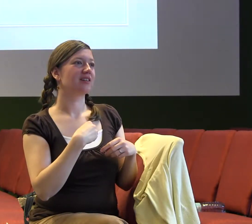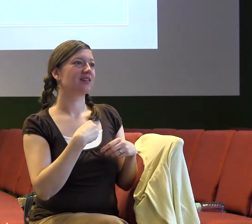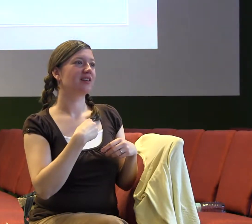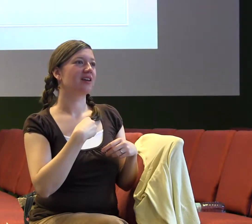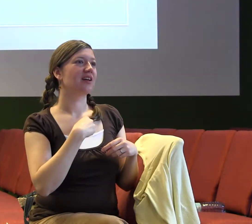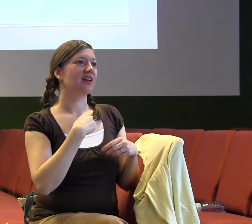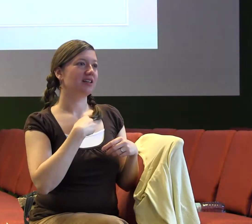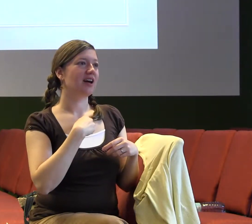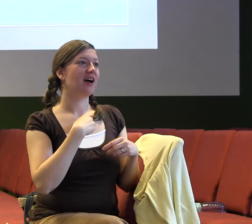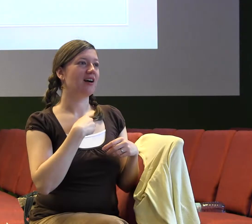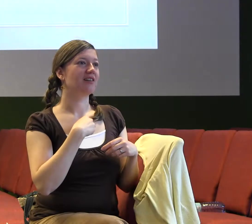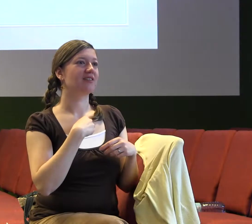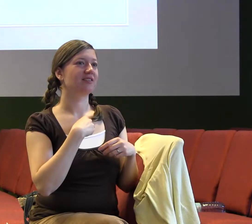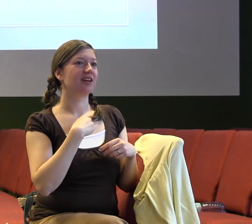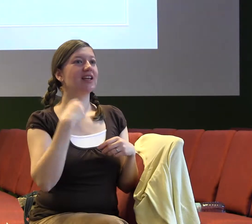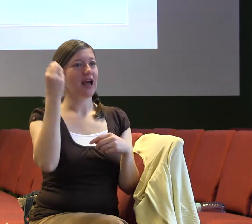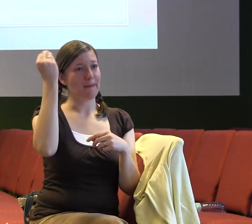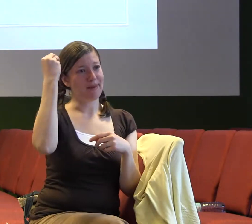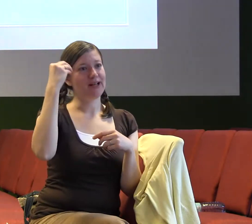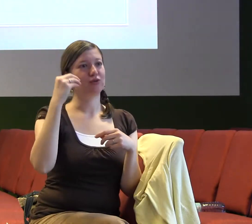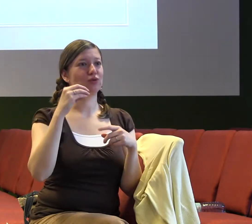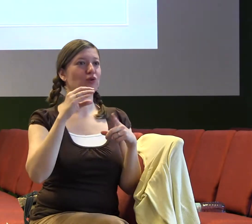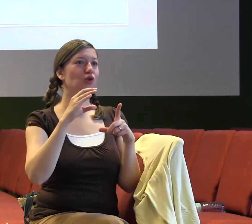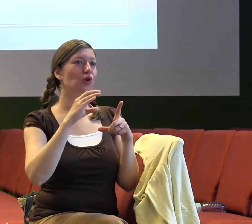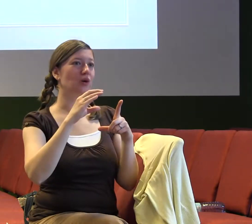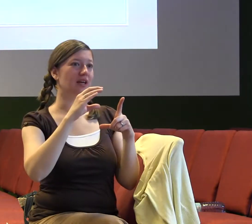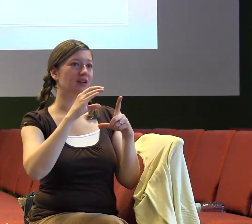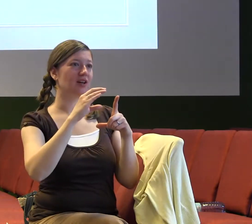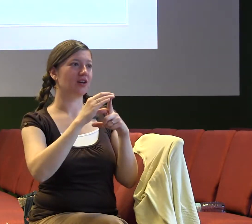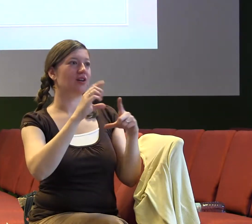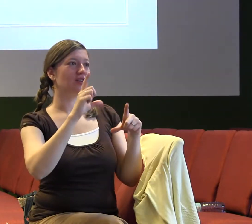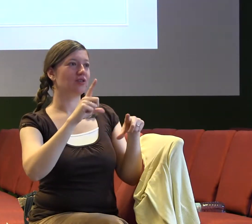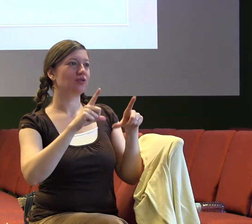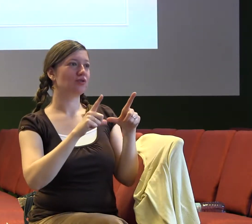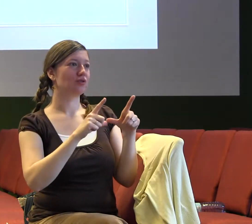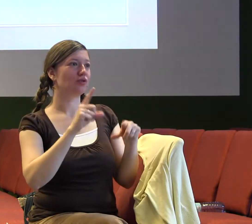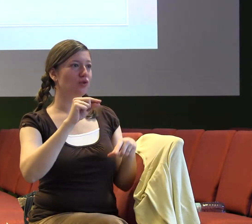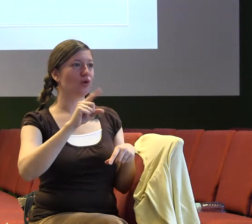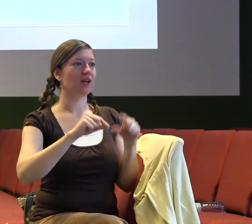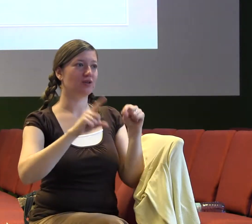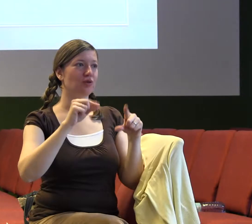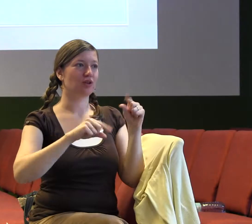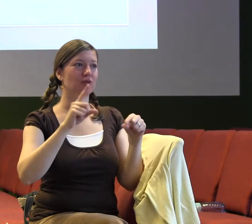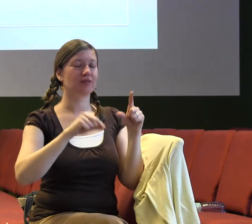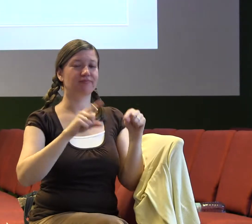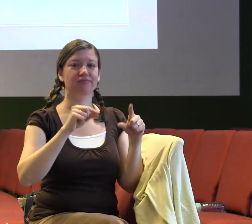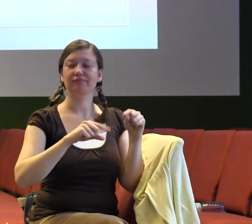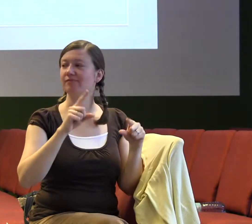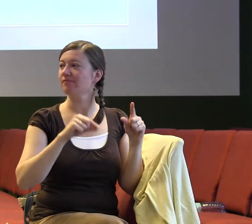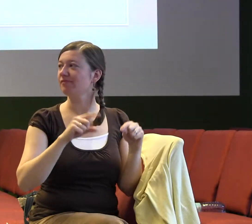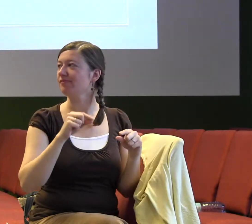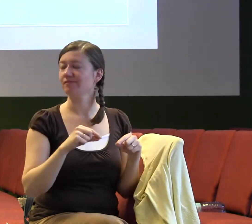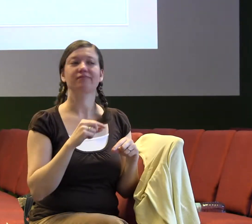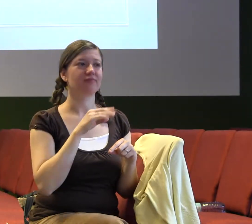Minulé jsme se bavili o dluzích, jaký je na ně náhled v Biblii, jak to dneska funguje ve společnosti, jaké je mentálita ohledně peněz.